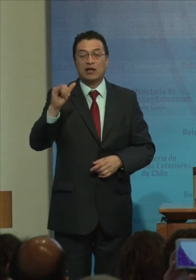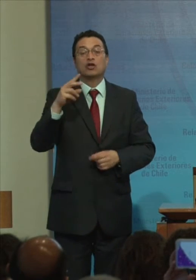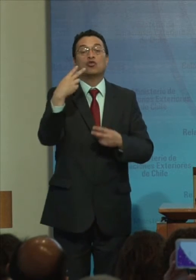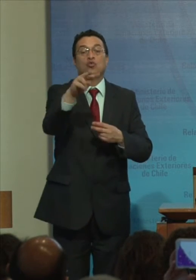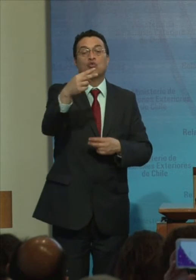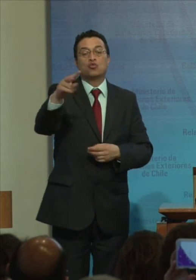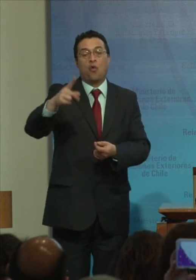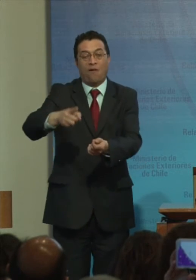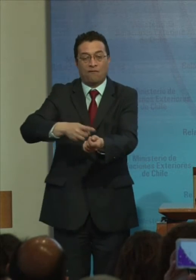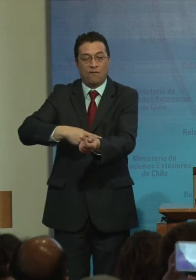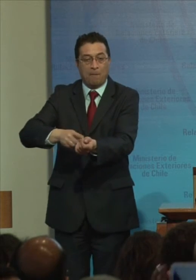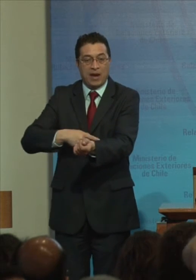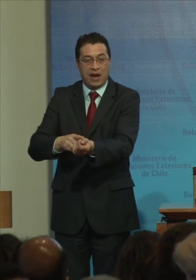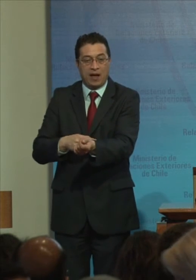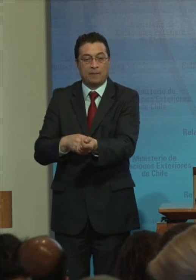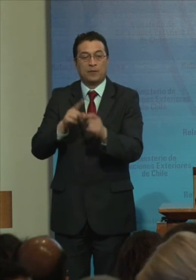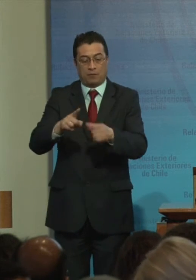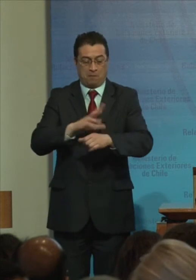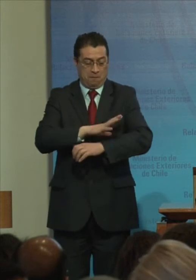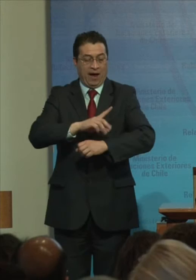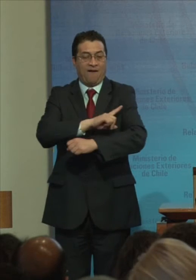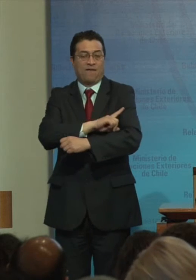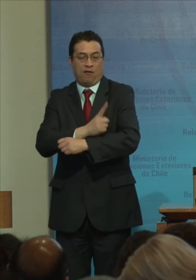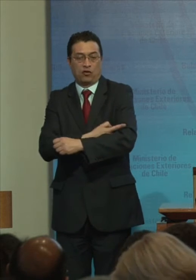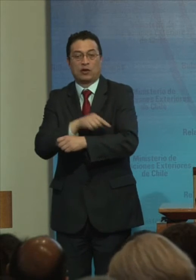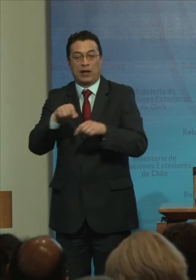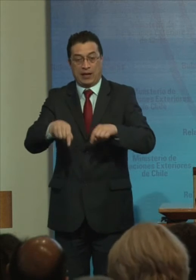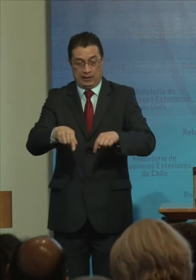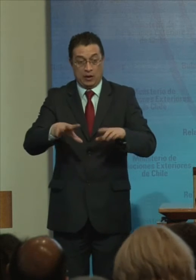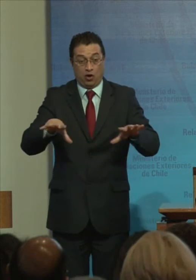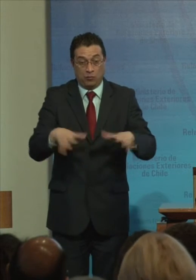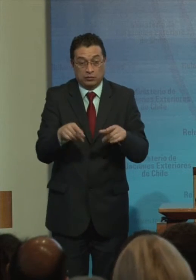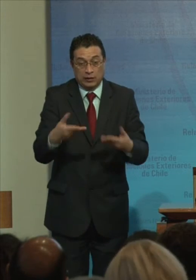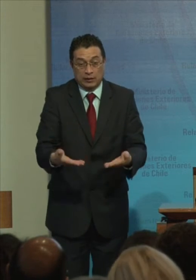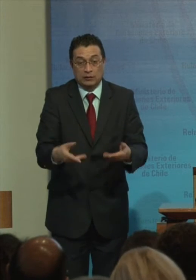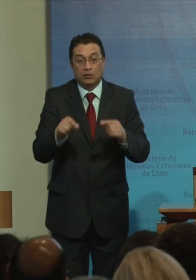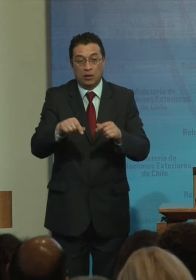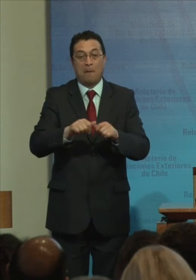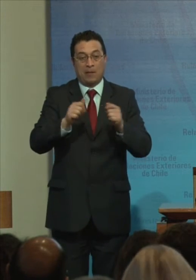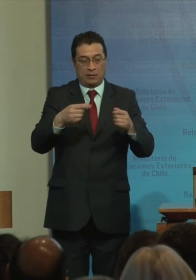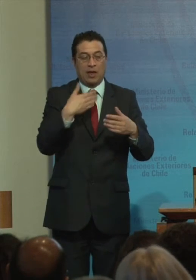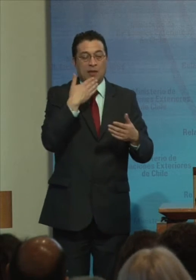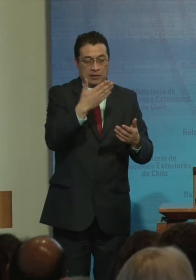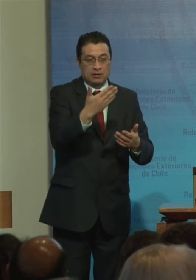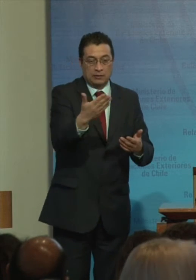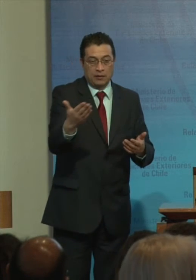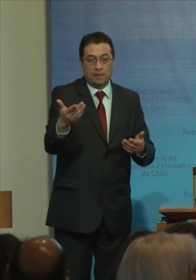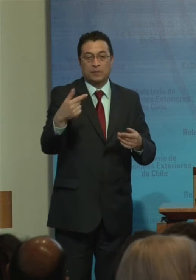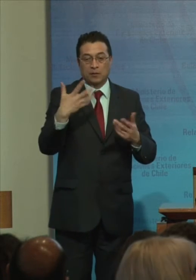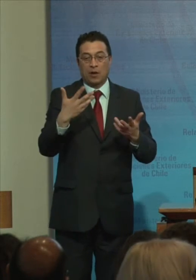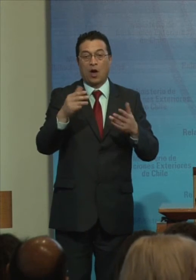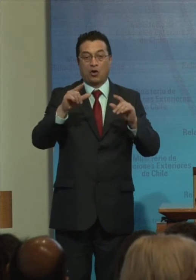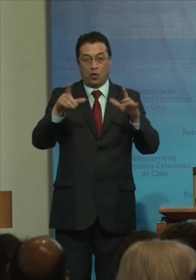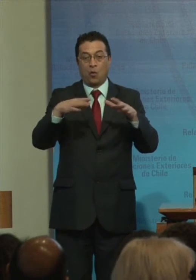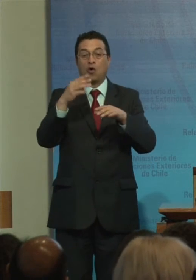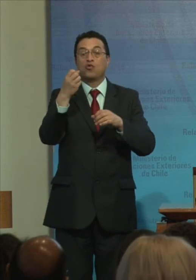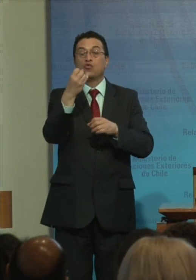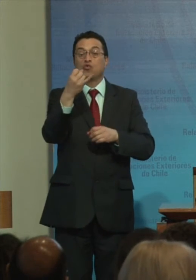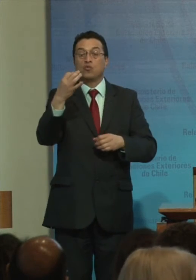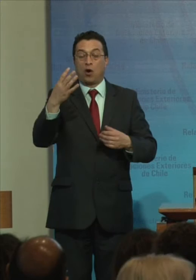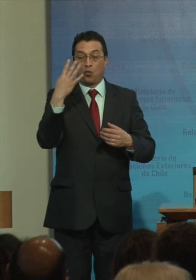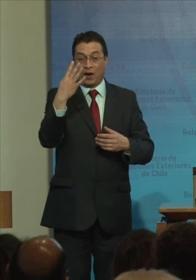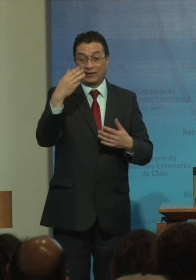su familia A fortalecer Este cometido Se le añade La extensión En el marco De la 46